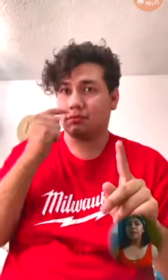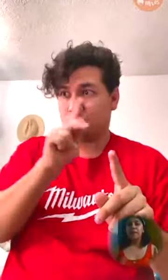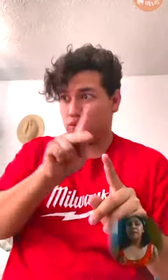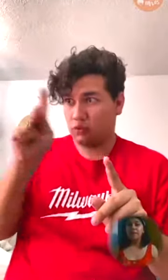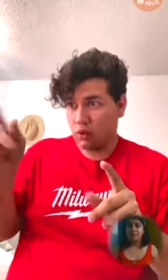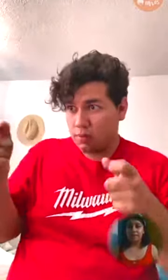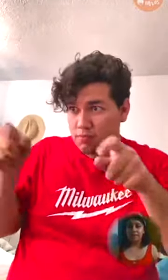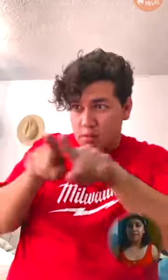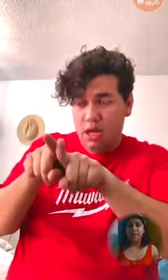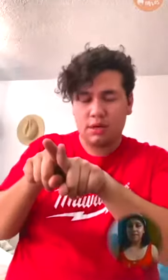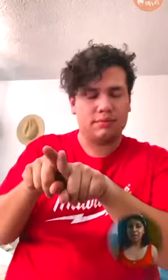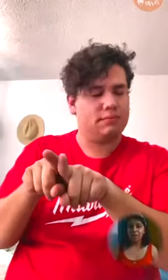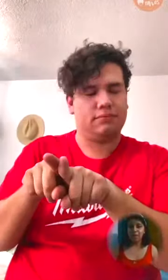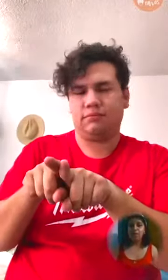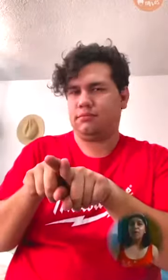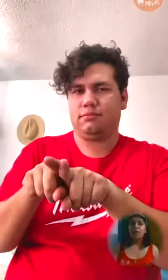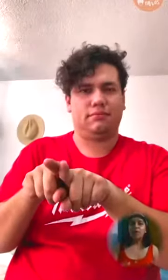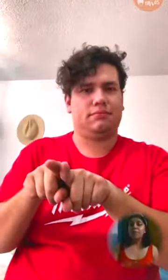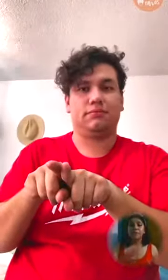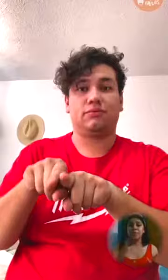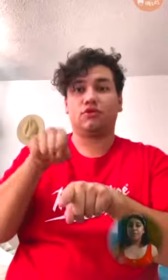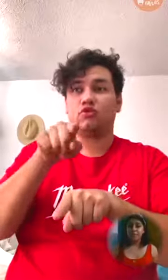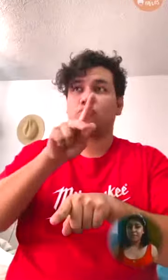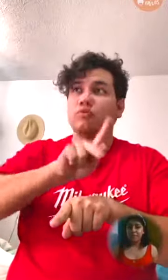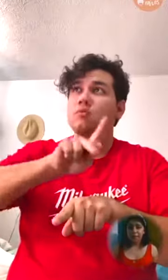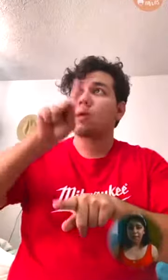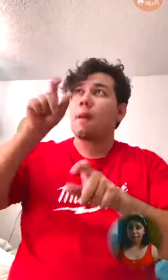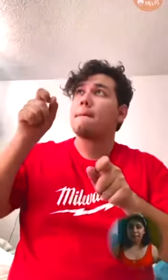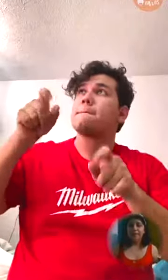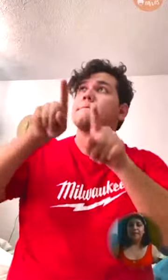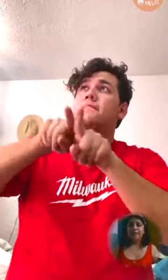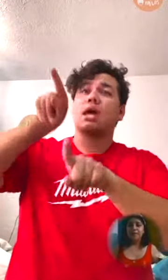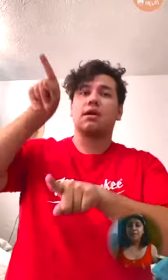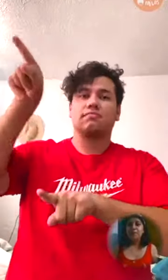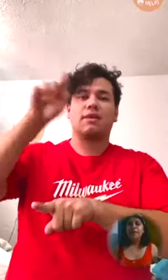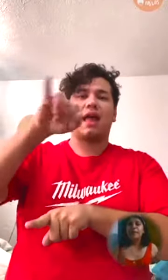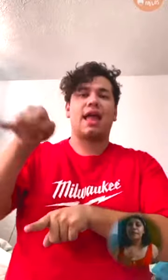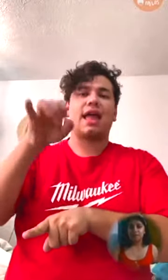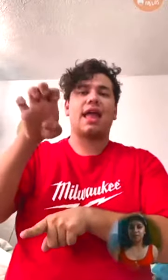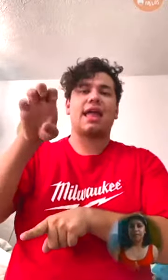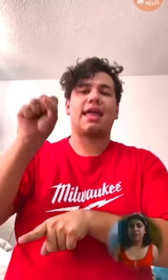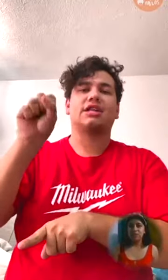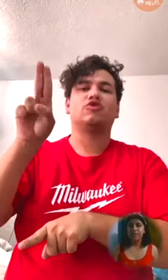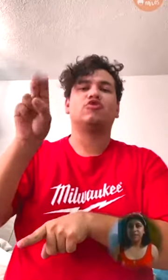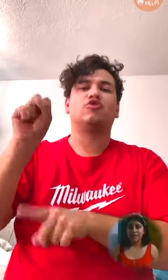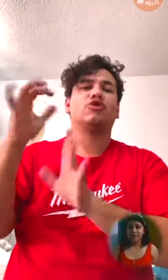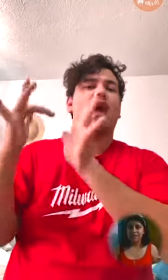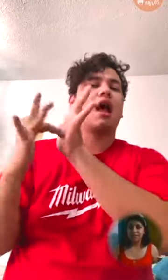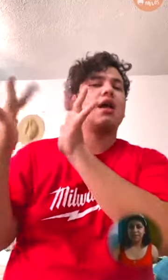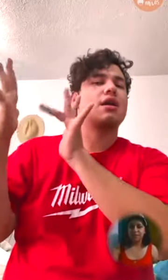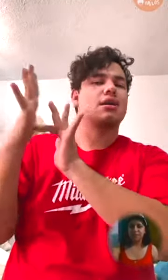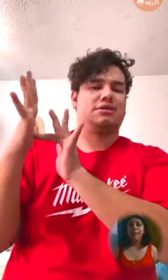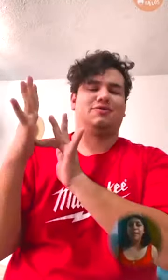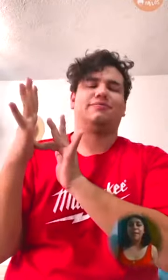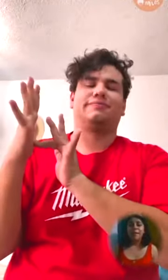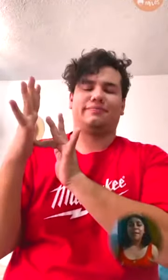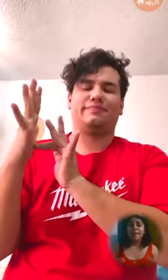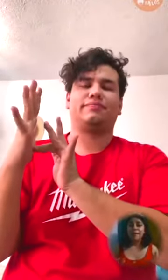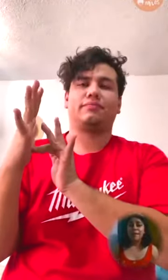comparación y el ejemplo no es ningún ser humano, sino Jesús, Jesús el Cristo. Y